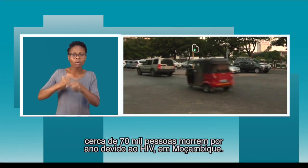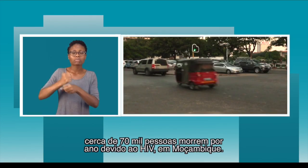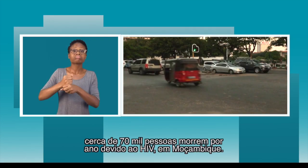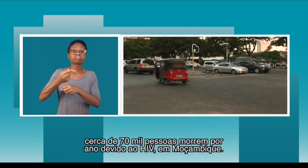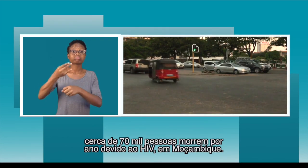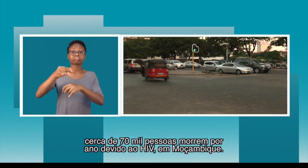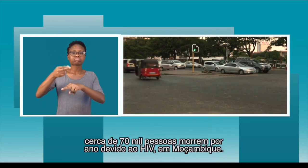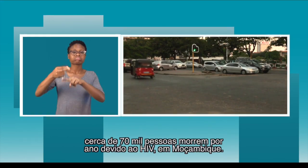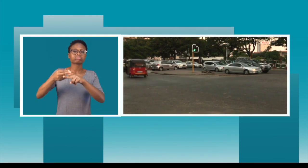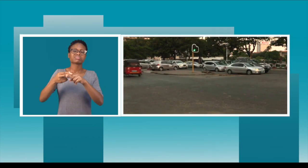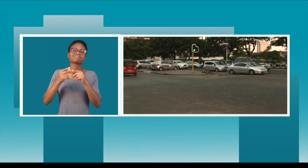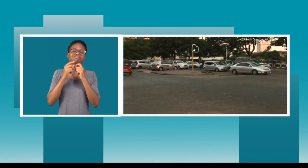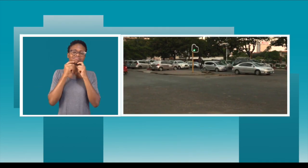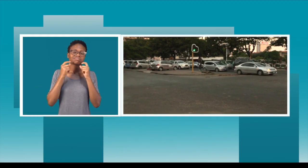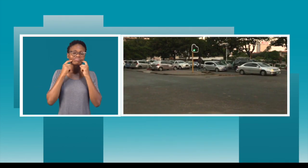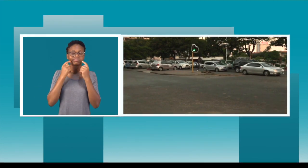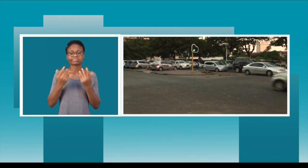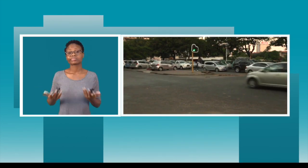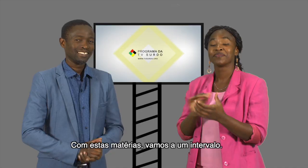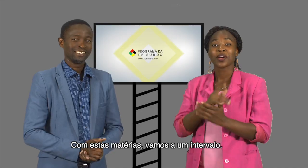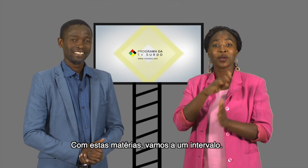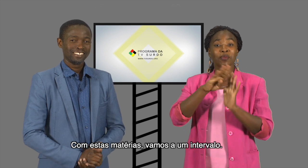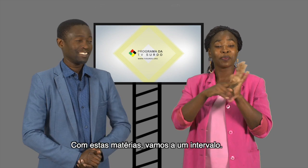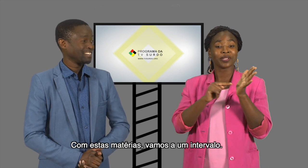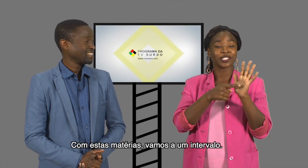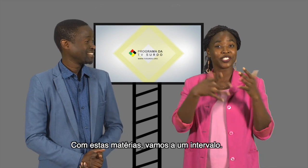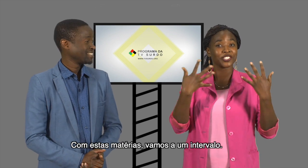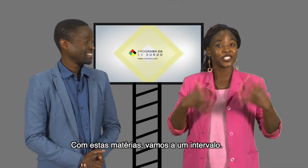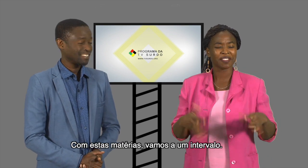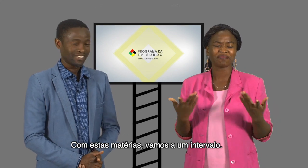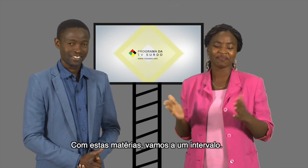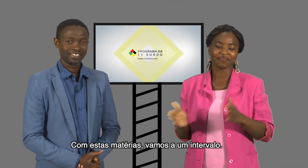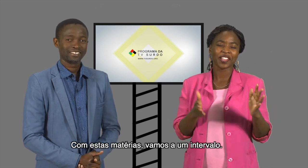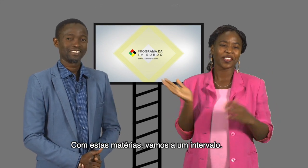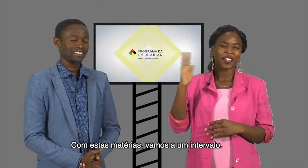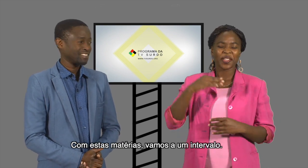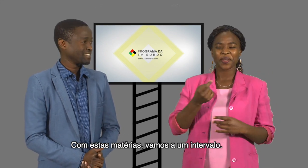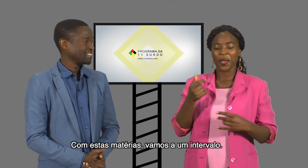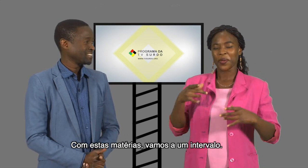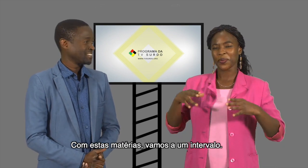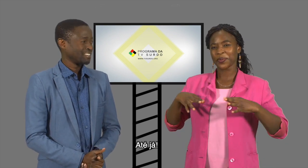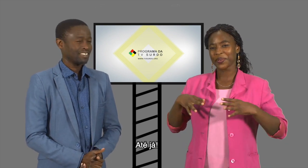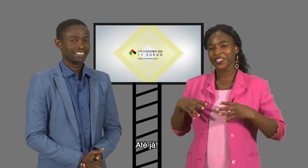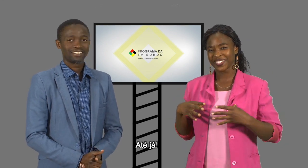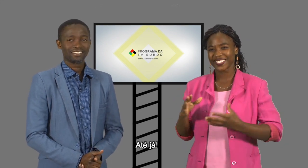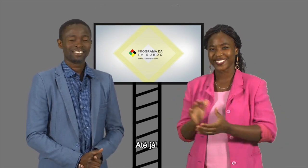ao HIV em Moçambique. Com estas matérias, vamos a um intervalo. Até já!